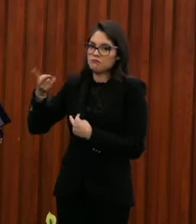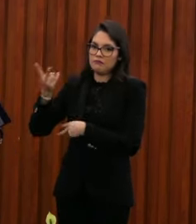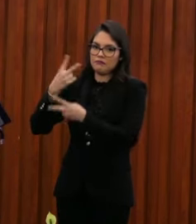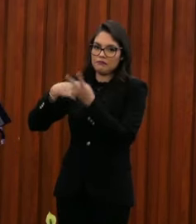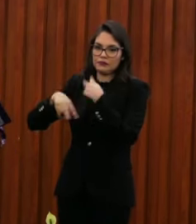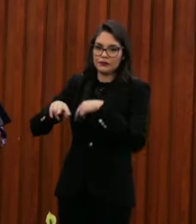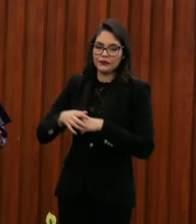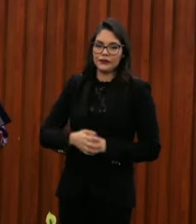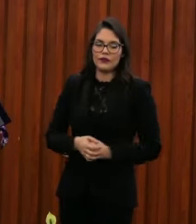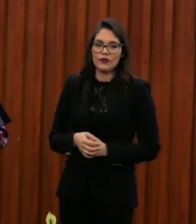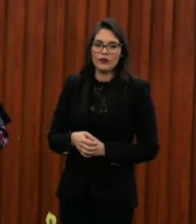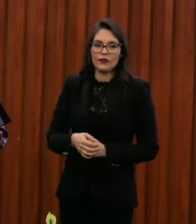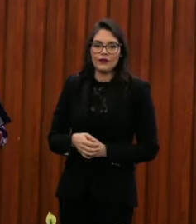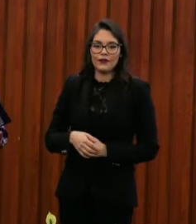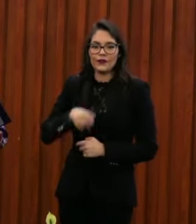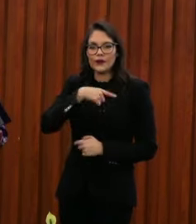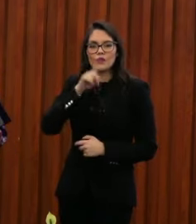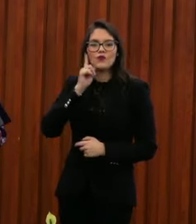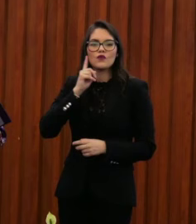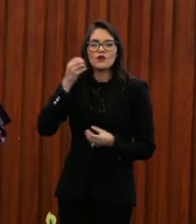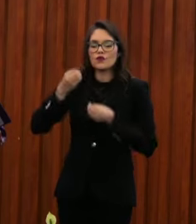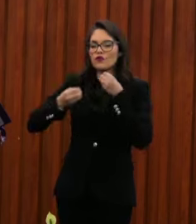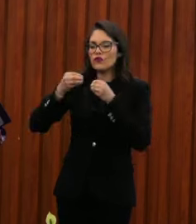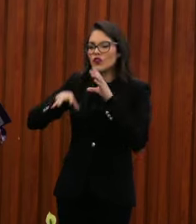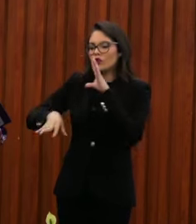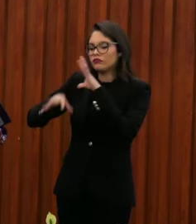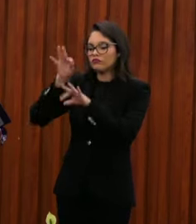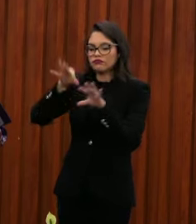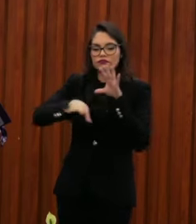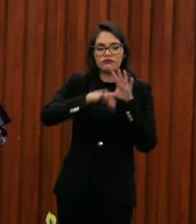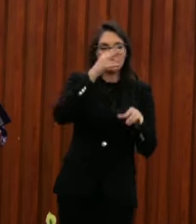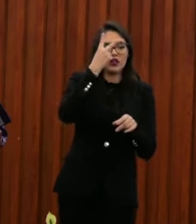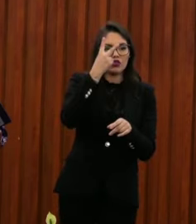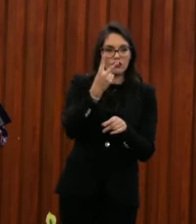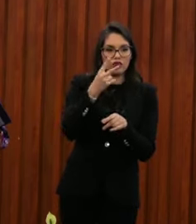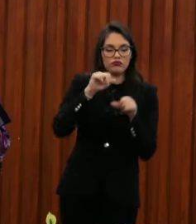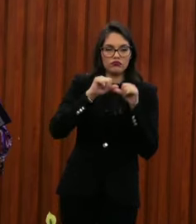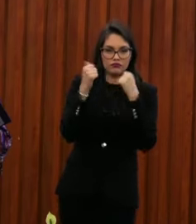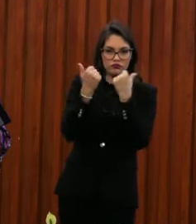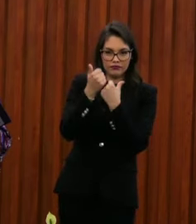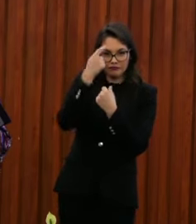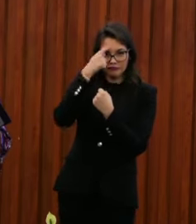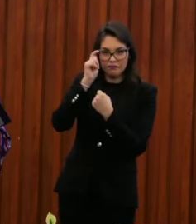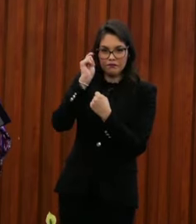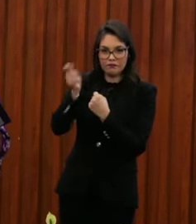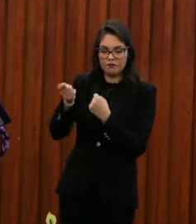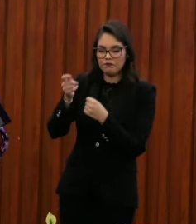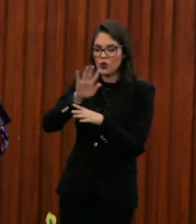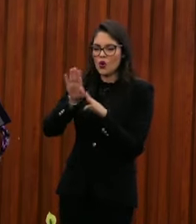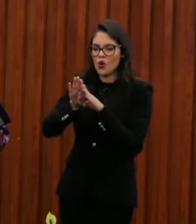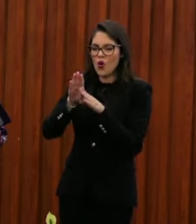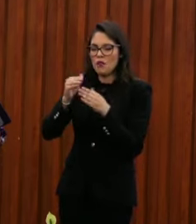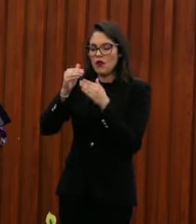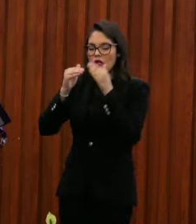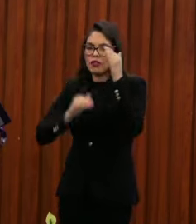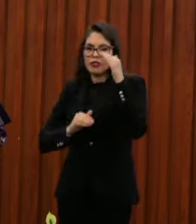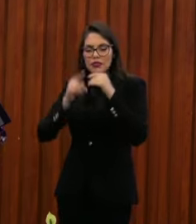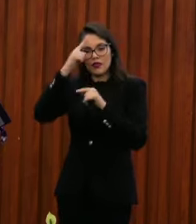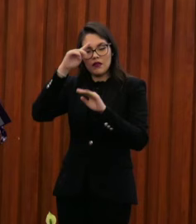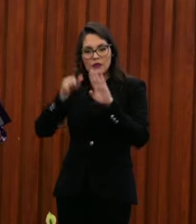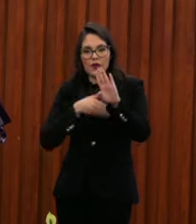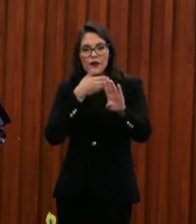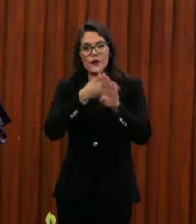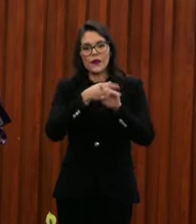seleccionó el trabajo de dos organizaciones que impacta en la reducción de la brecha de desigualdad y eliminación de la violencia contra las